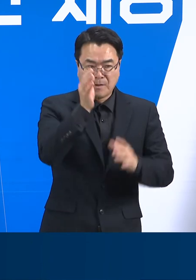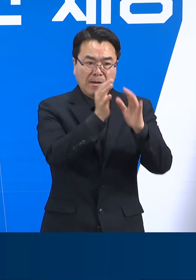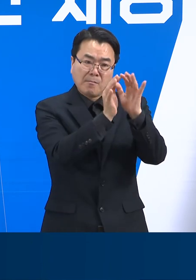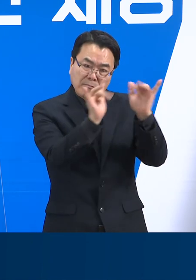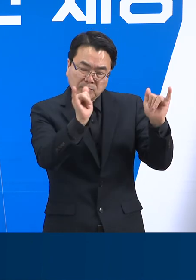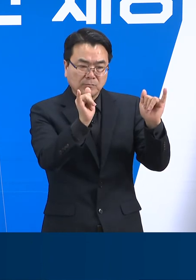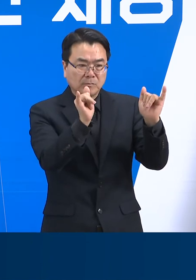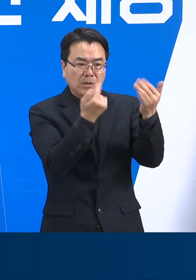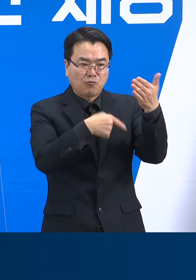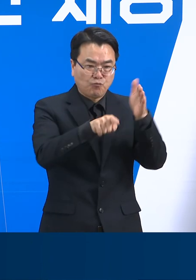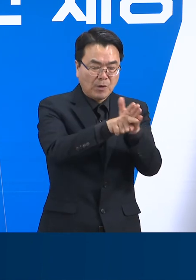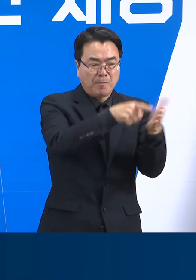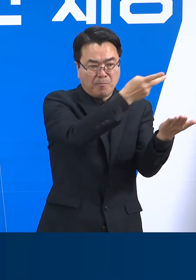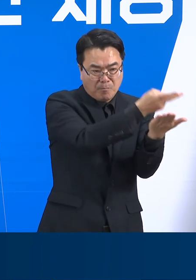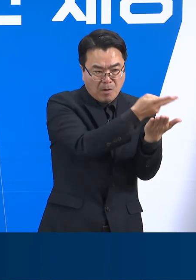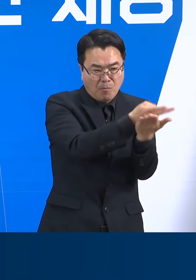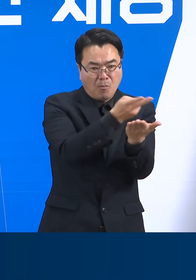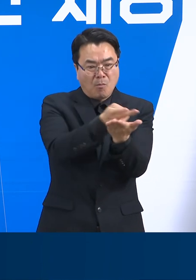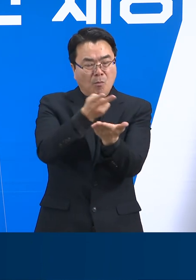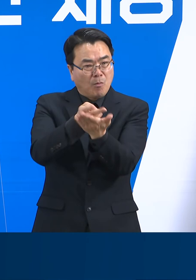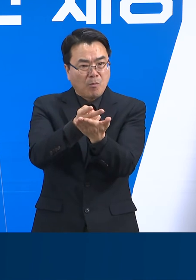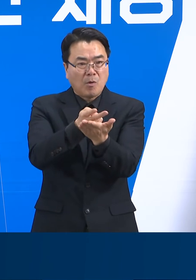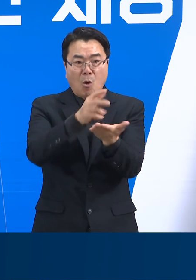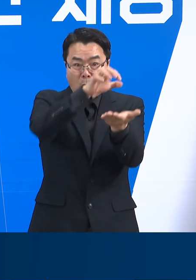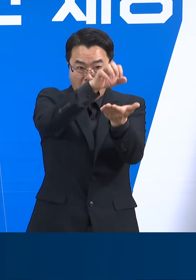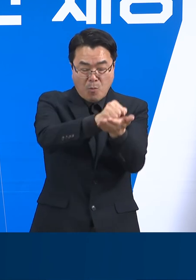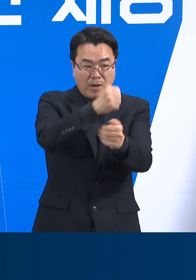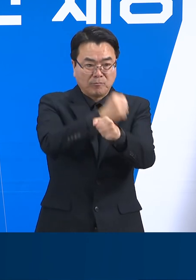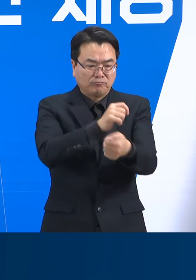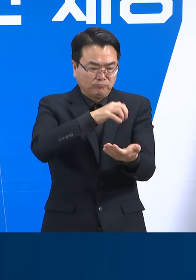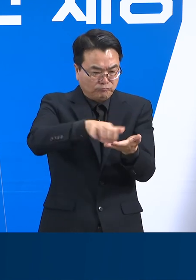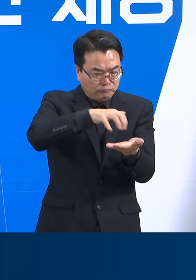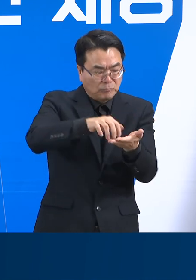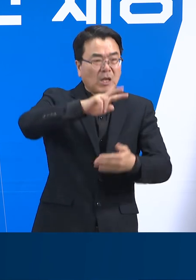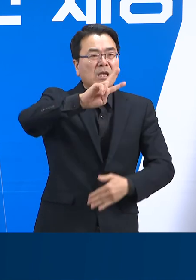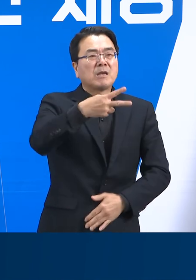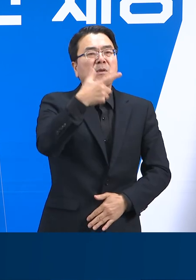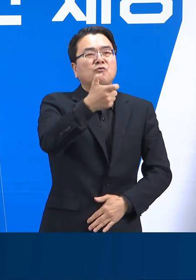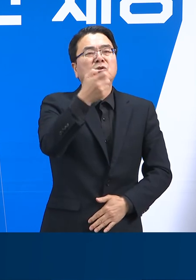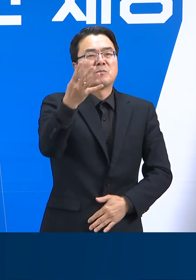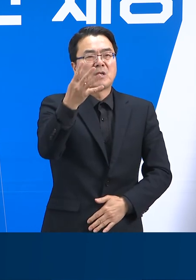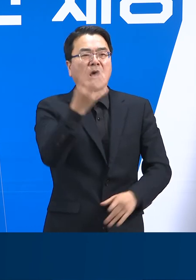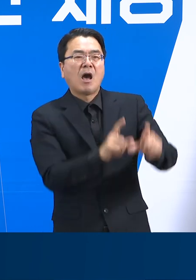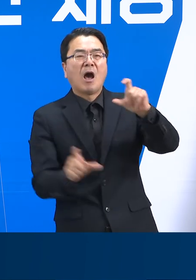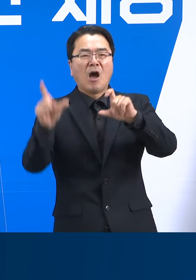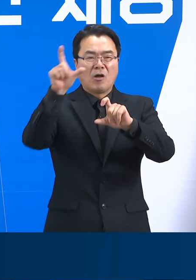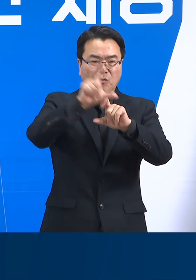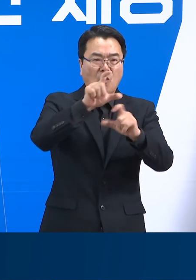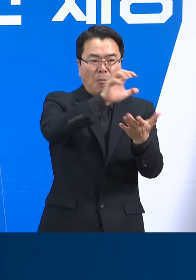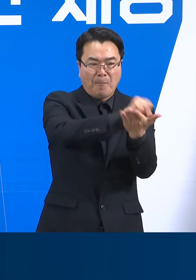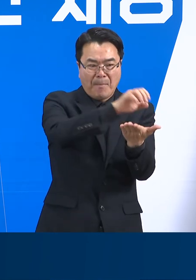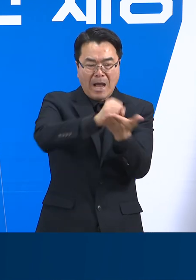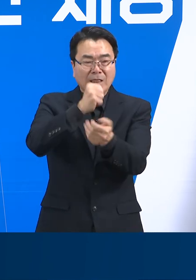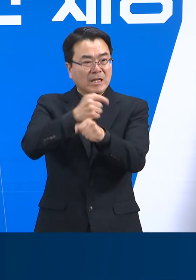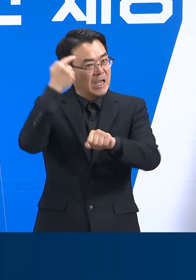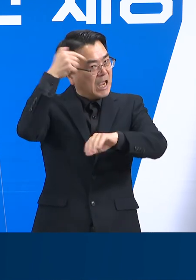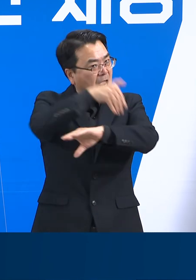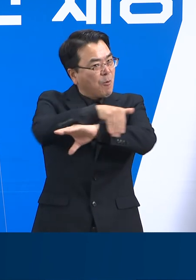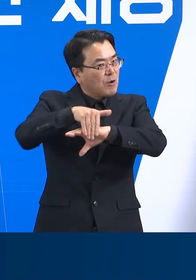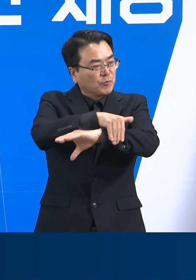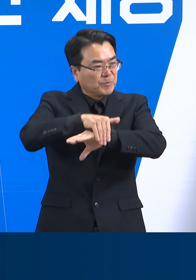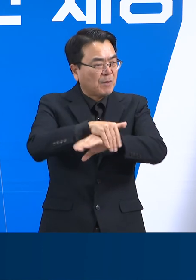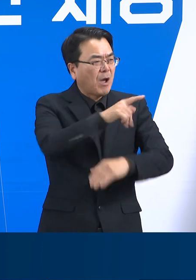30병상, 중증 61병상 등 총 264병상을 추가적으로 확보할 계획으로 이번 주에는